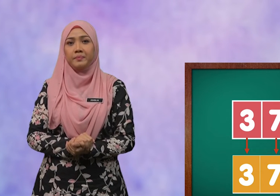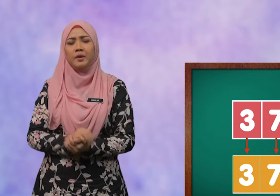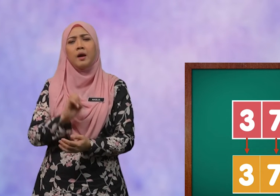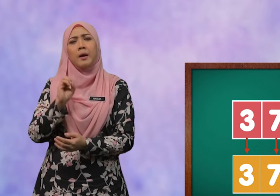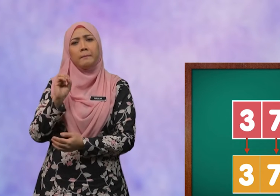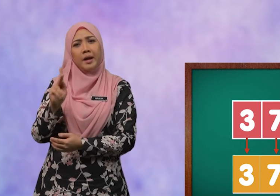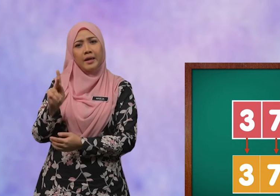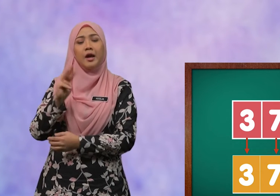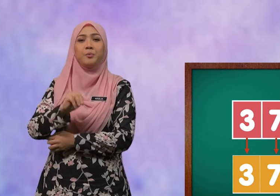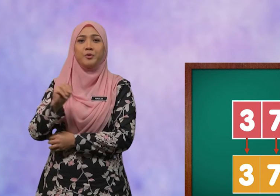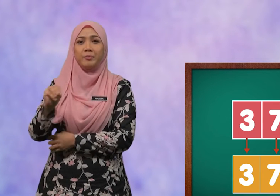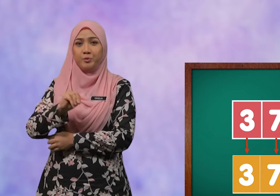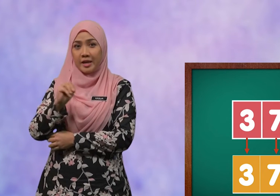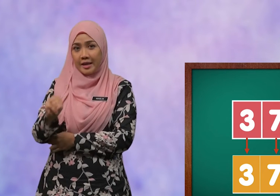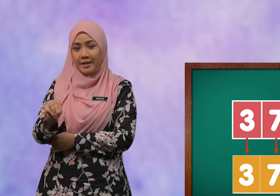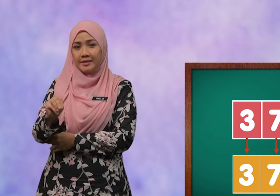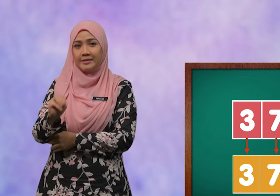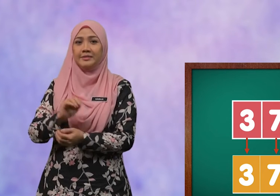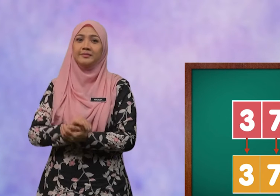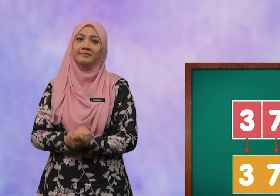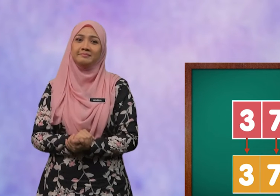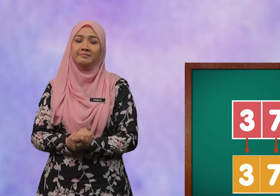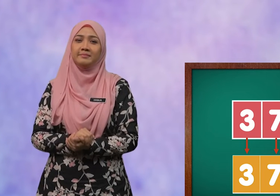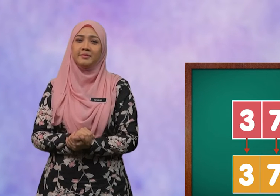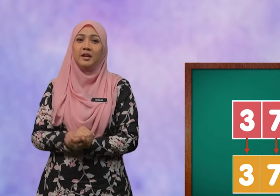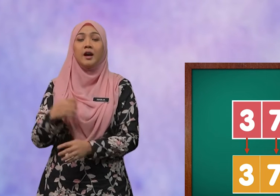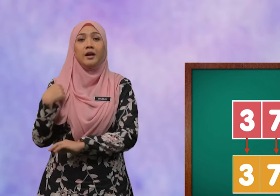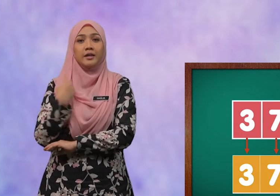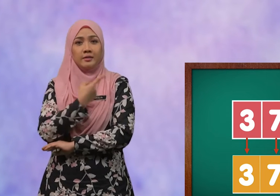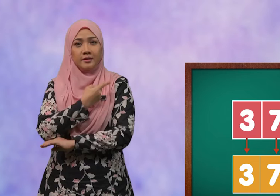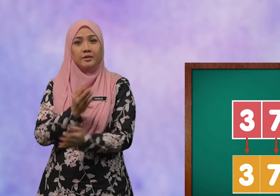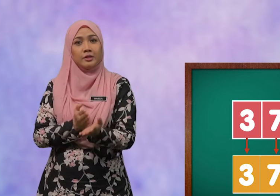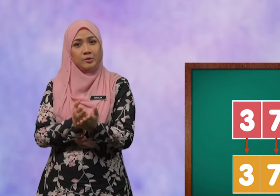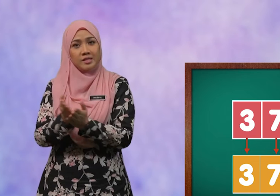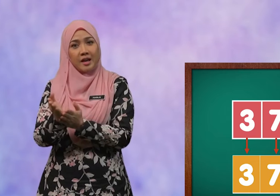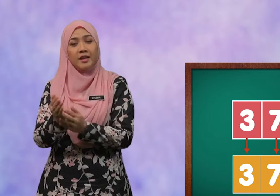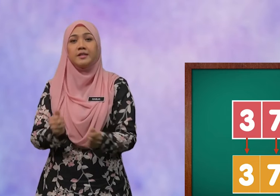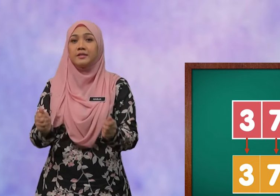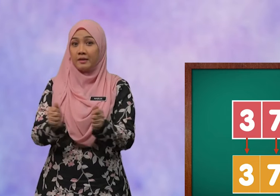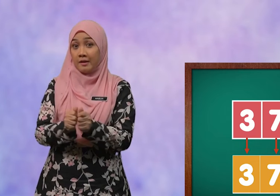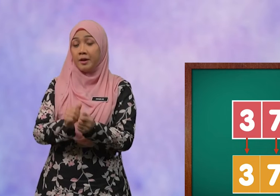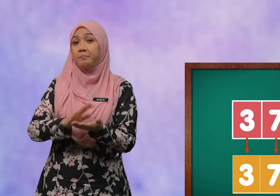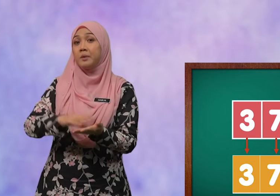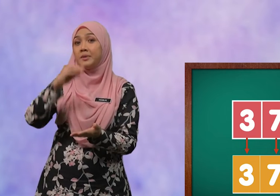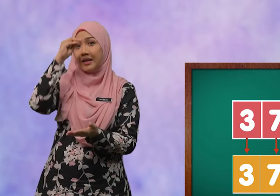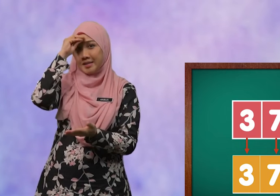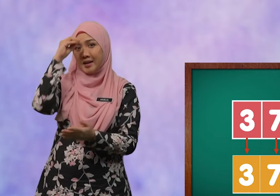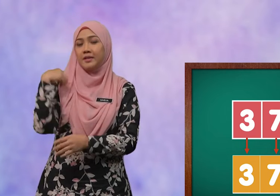Baiklah, murid-murid. Kita teruskan dengan pembelajaran